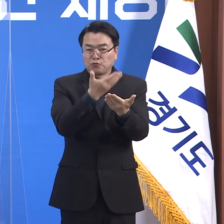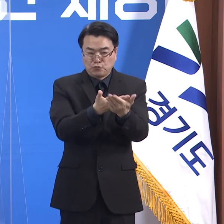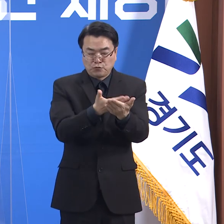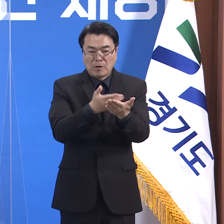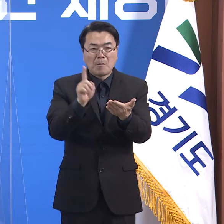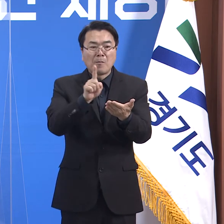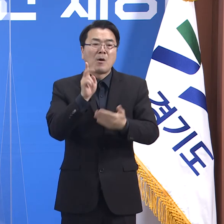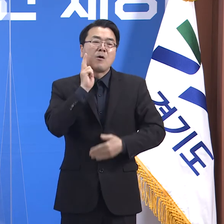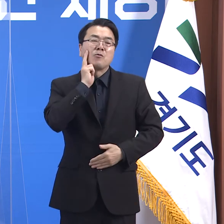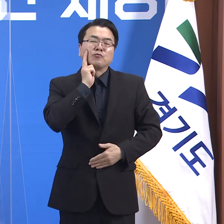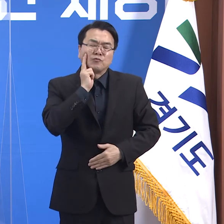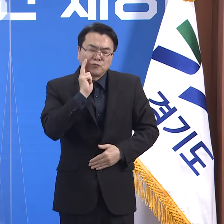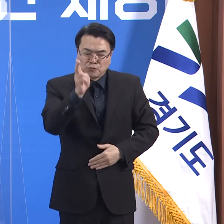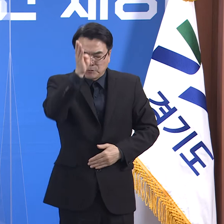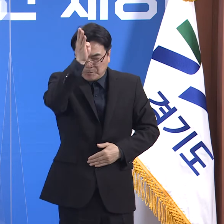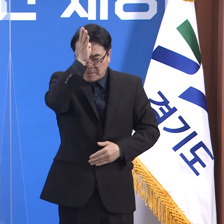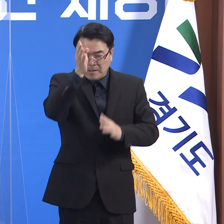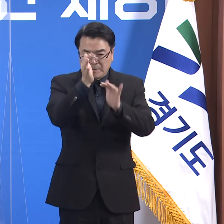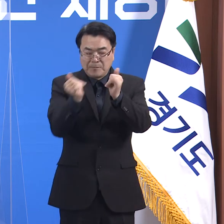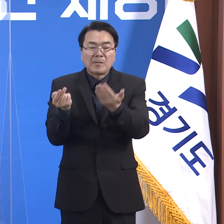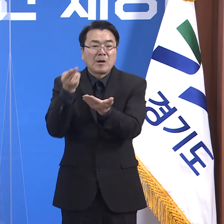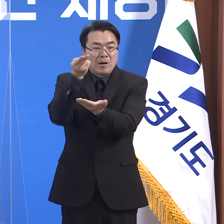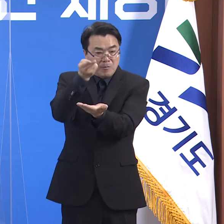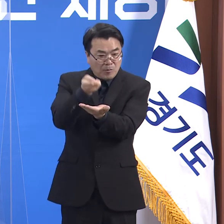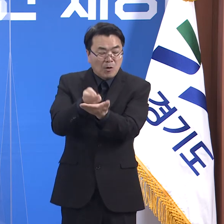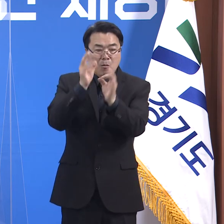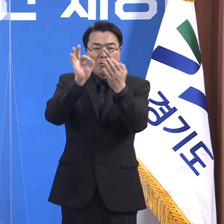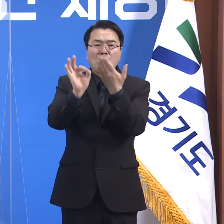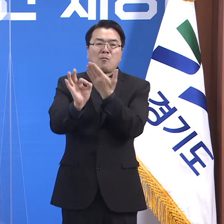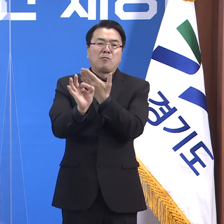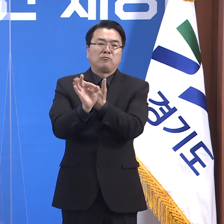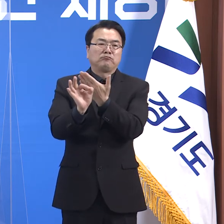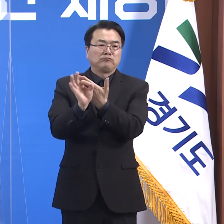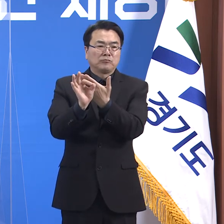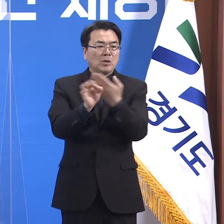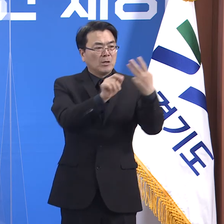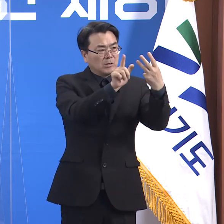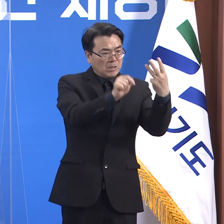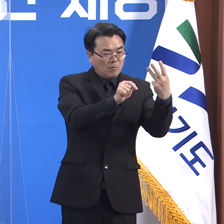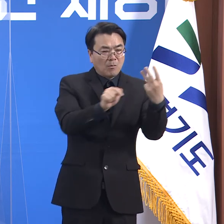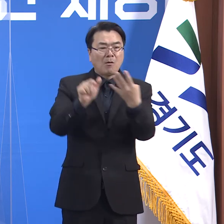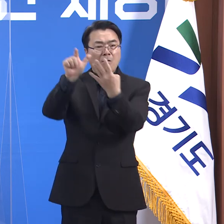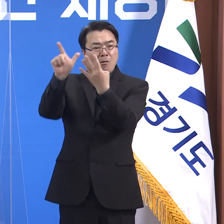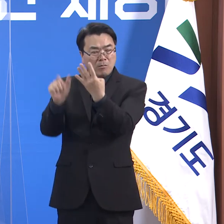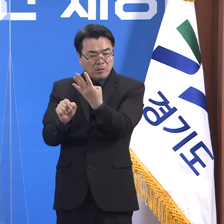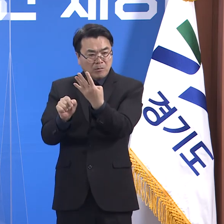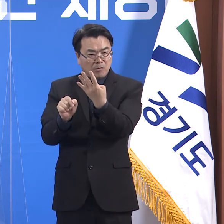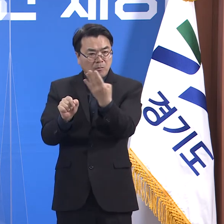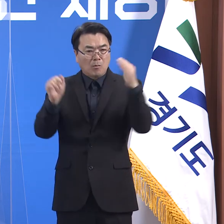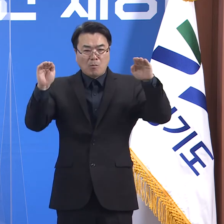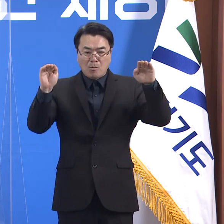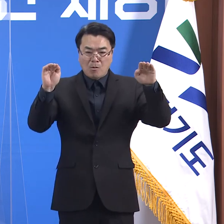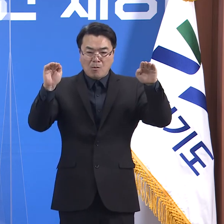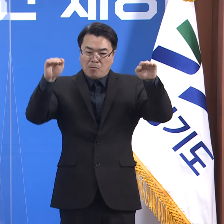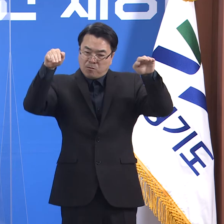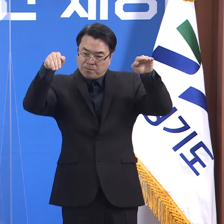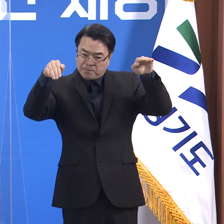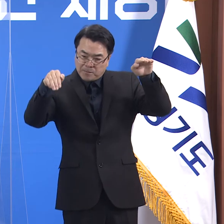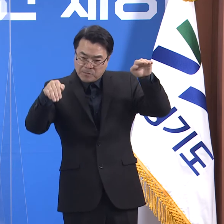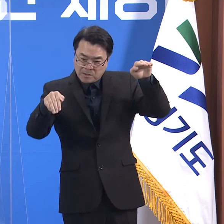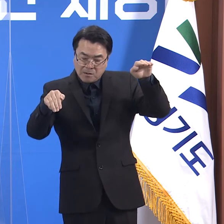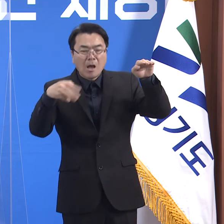33.8%에서 4월 19일에는 30.0%로 오히려 3.8%포인트